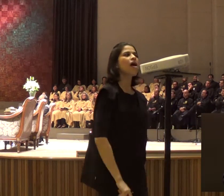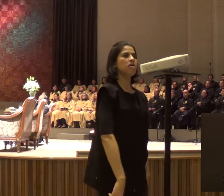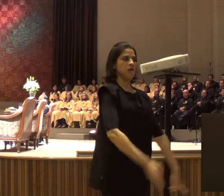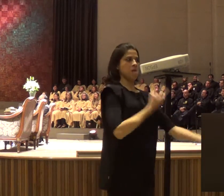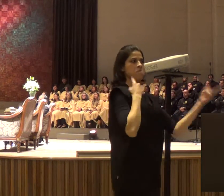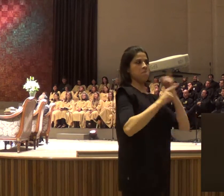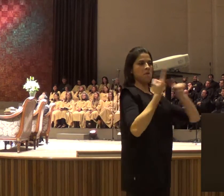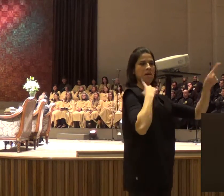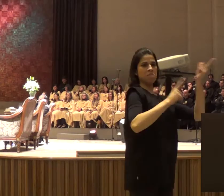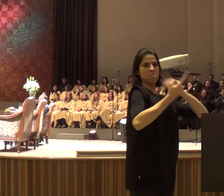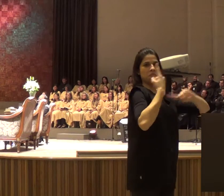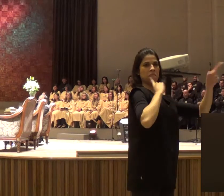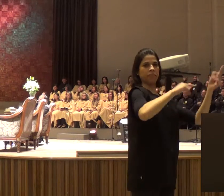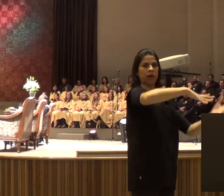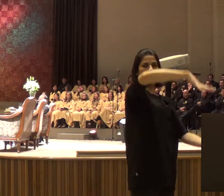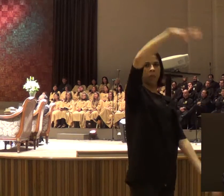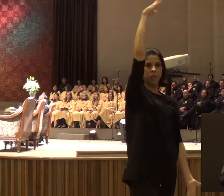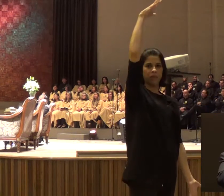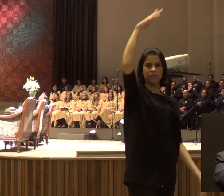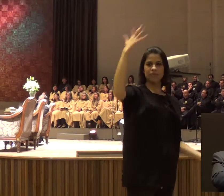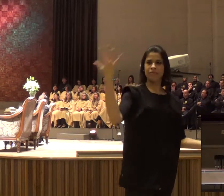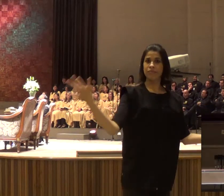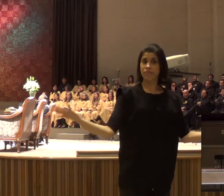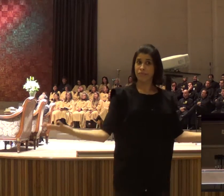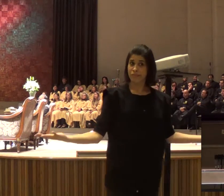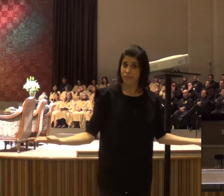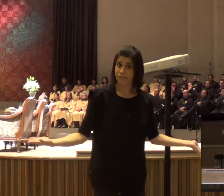é por isso, que Elias, vai dizer, perturbador de Israel, não sou eu não,